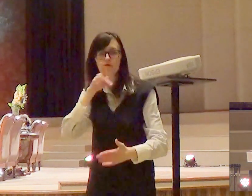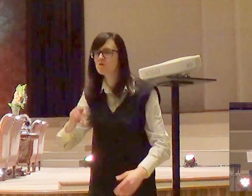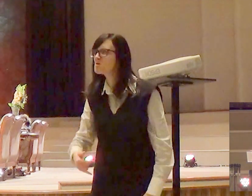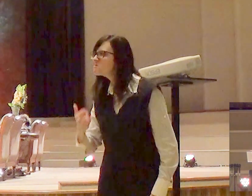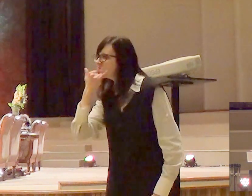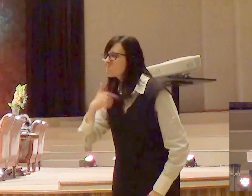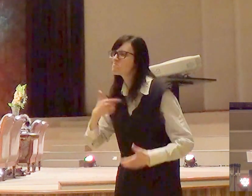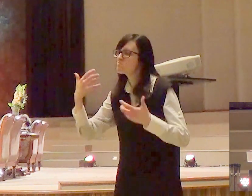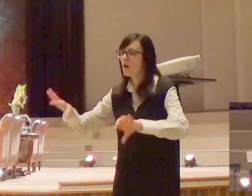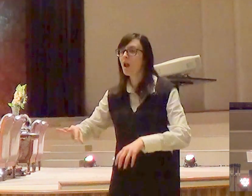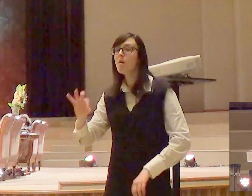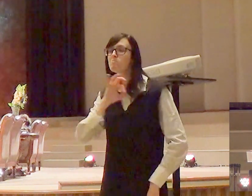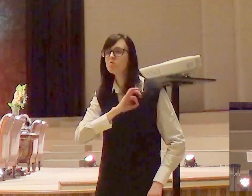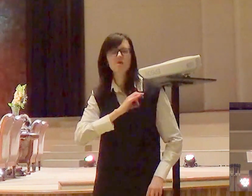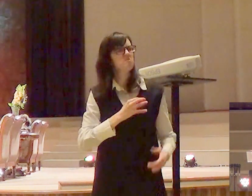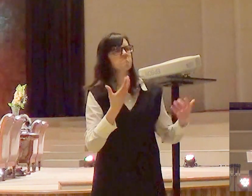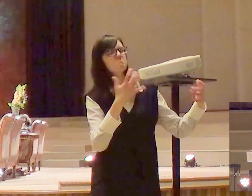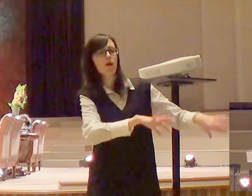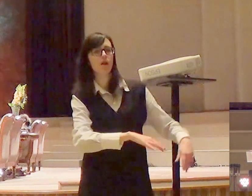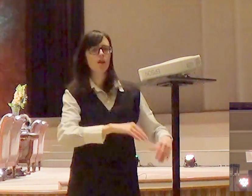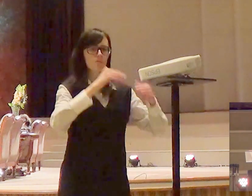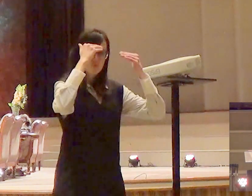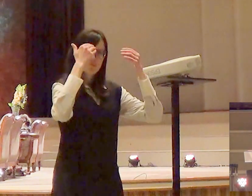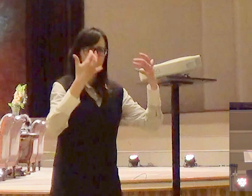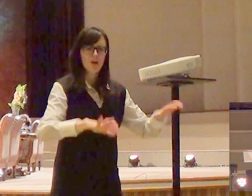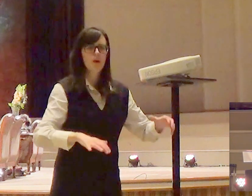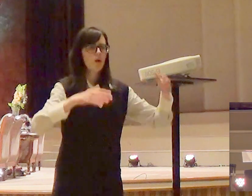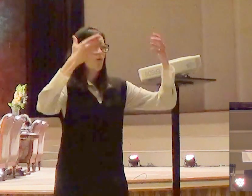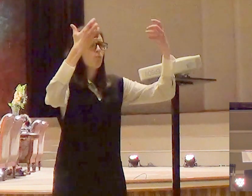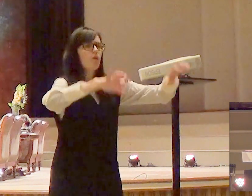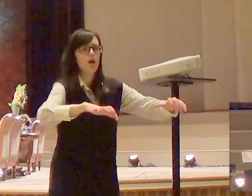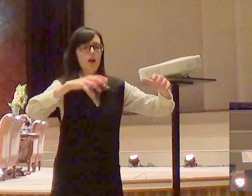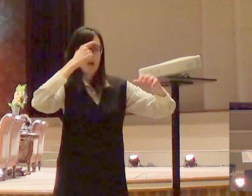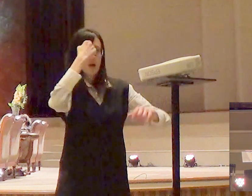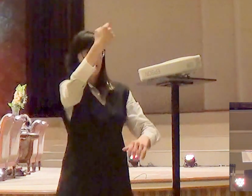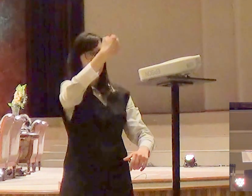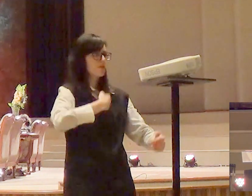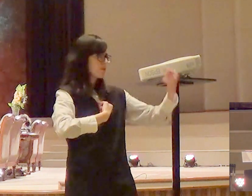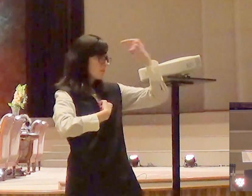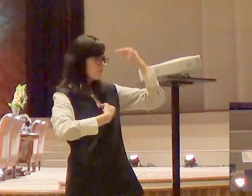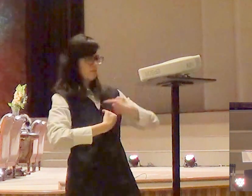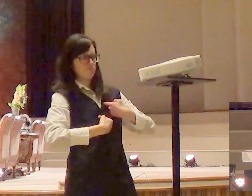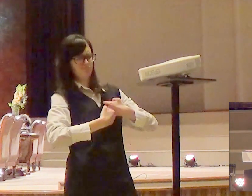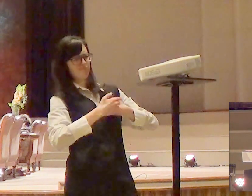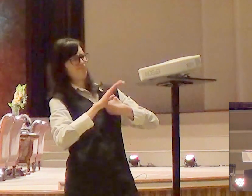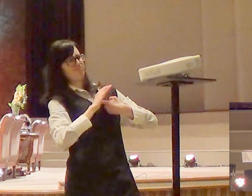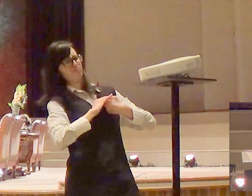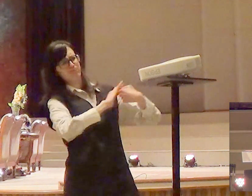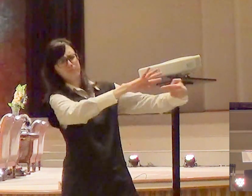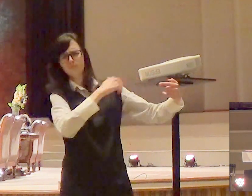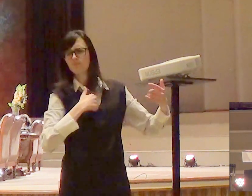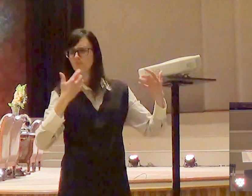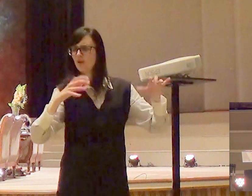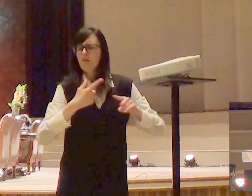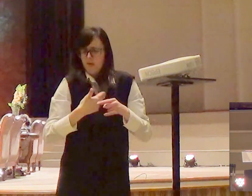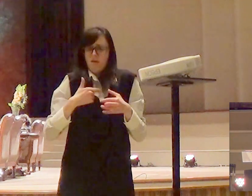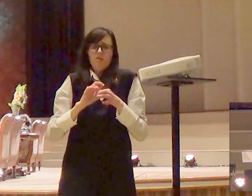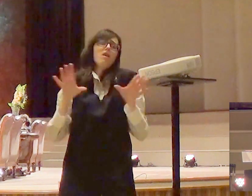polícia a gente se rebela contra qualquer ordem instituída e diz afinal de contas eu tenho liberdade e a gente